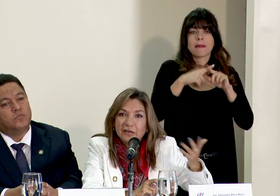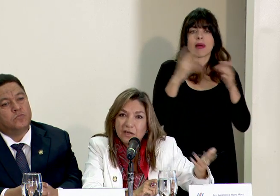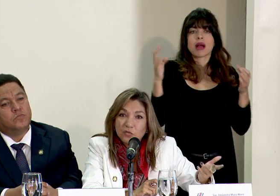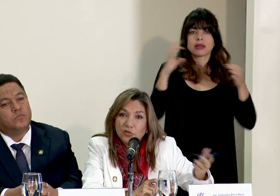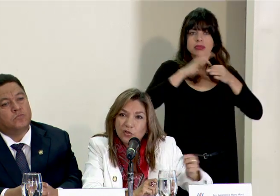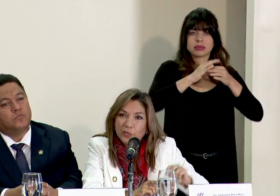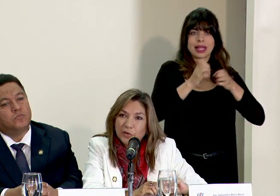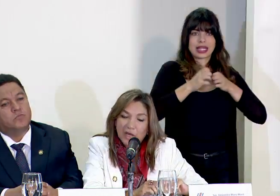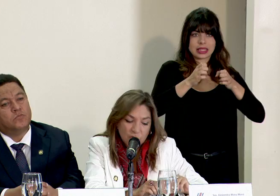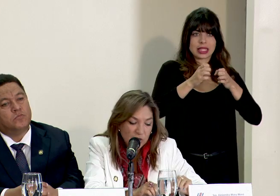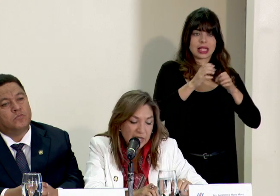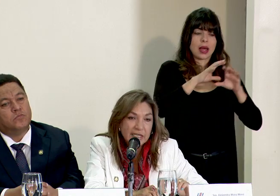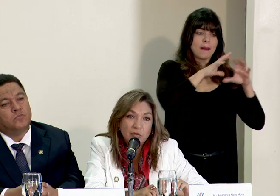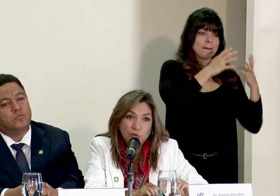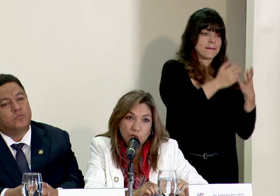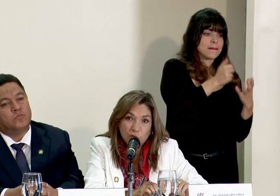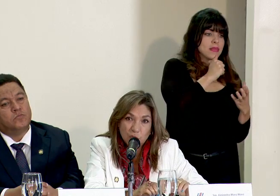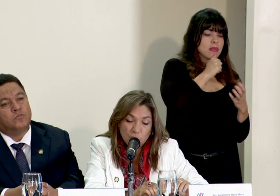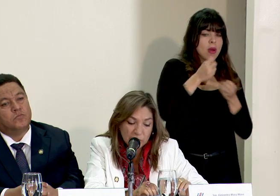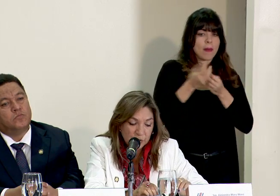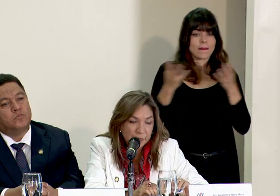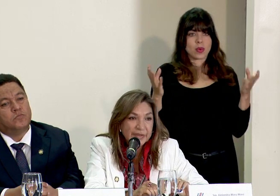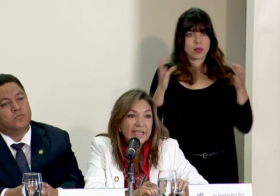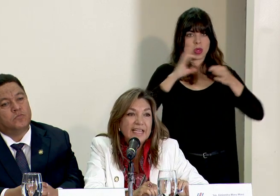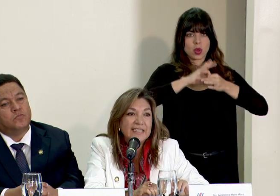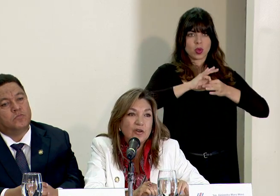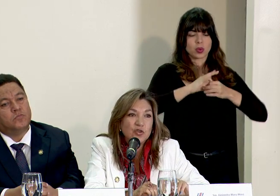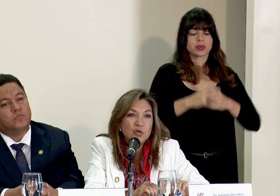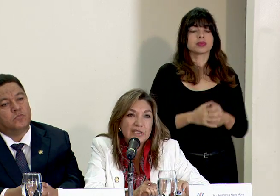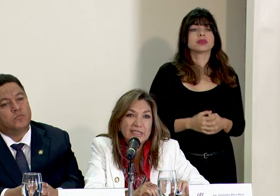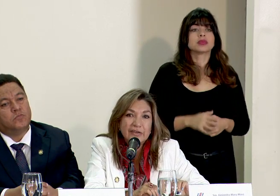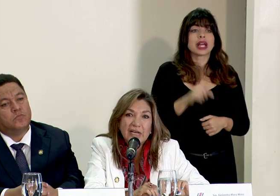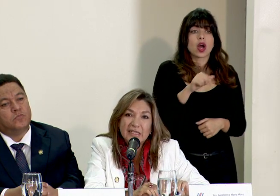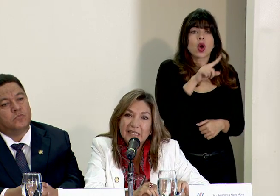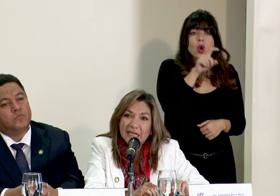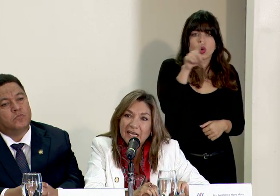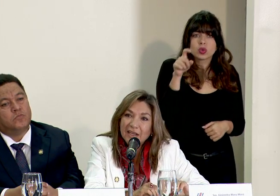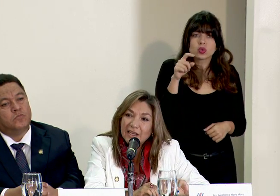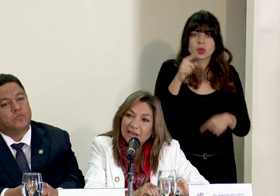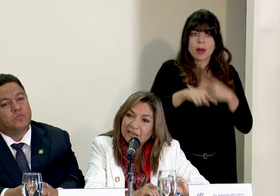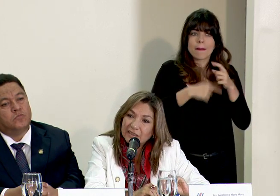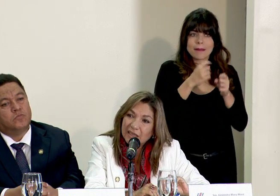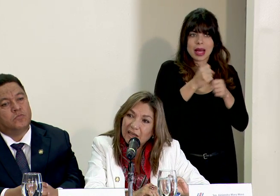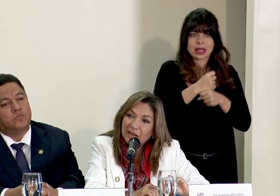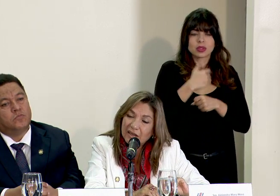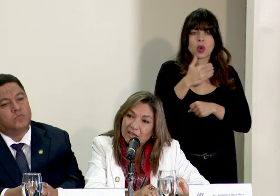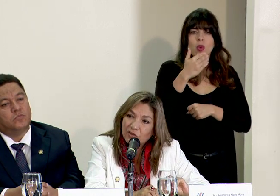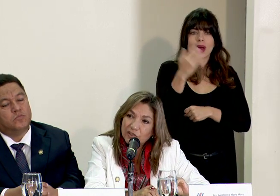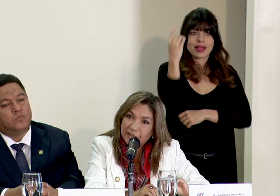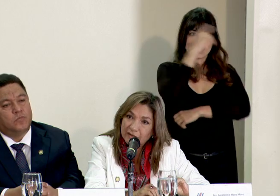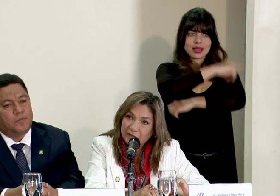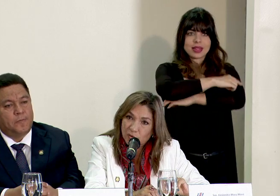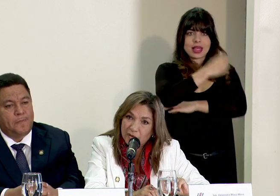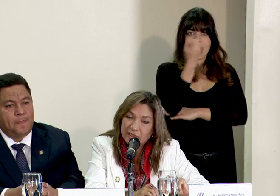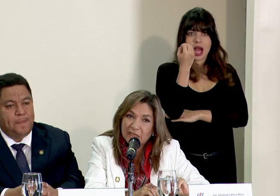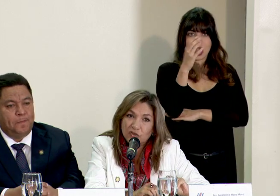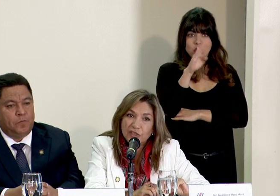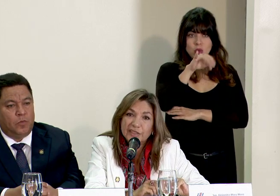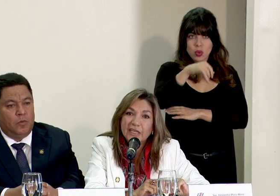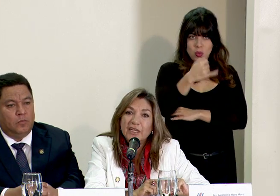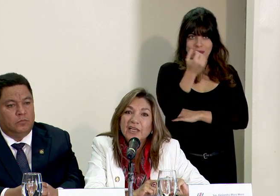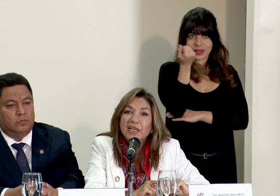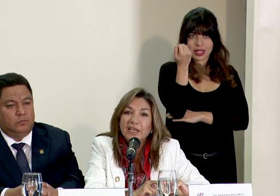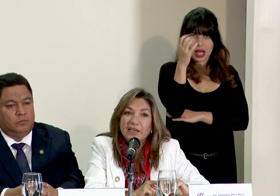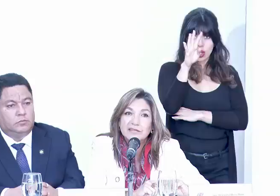estratégica entre el mundo de lo privado y el mundo de lo público. Esta consulta se realizará el día 14, el jueves